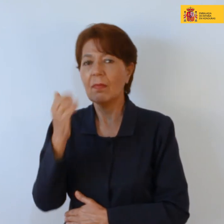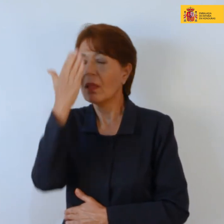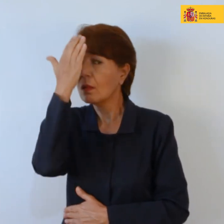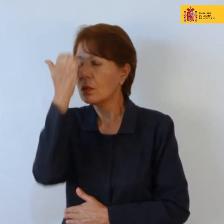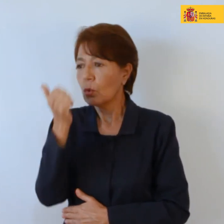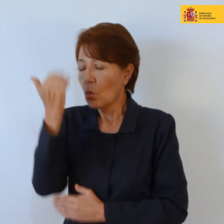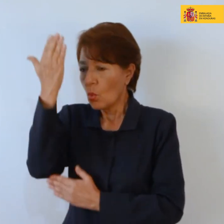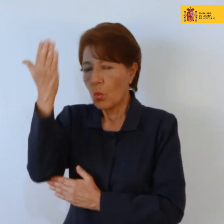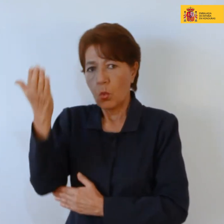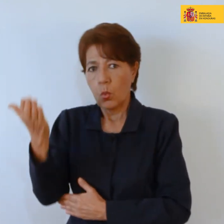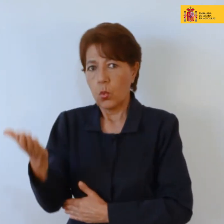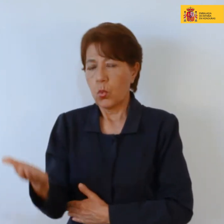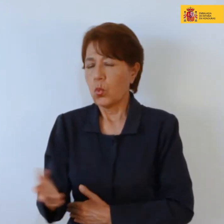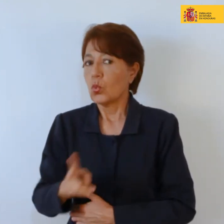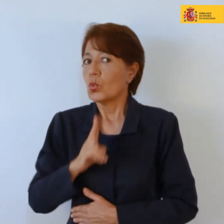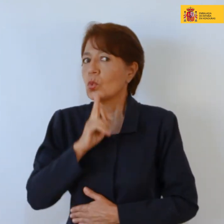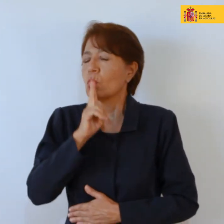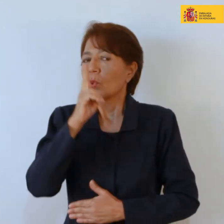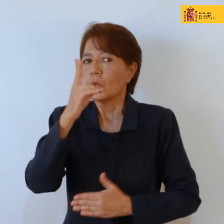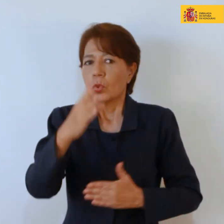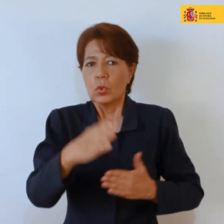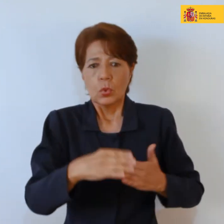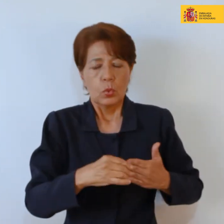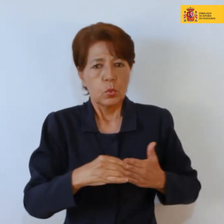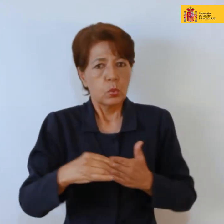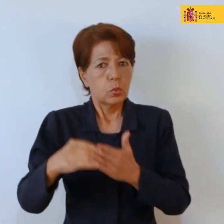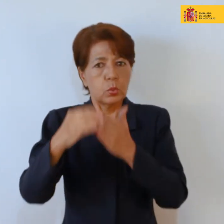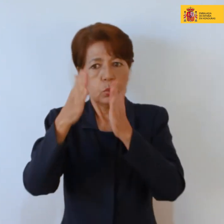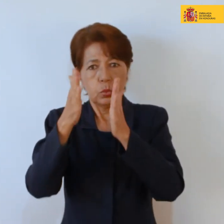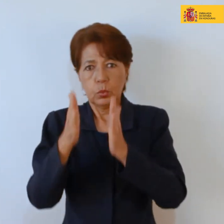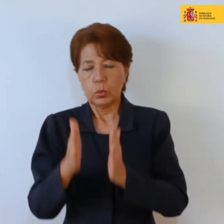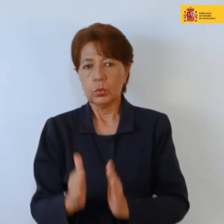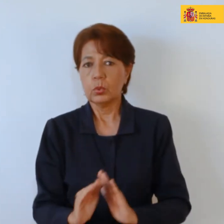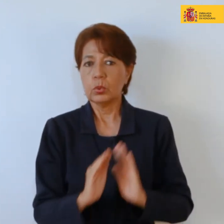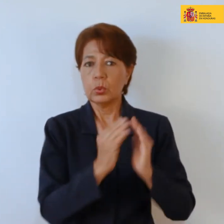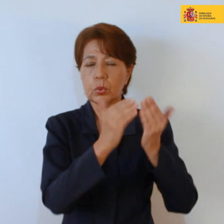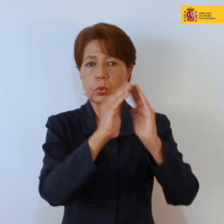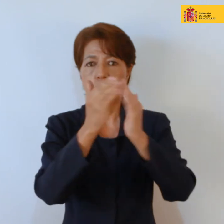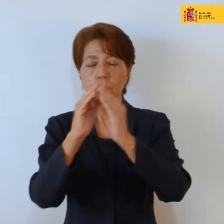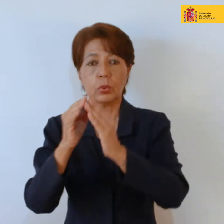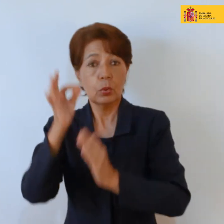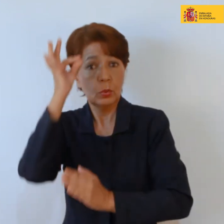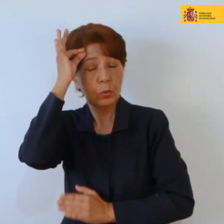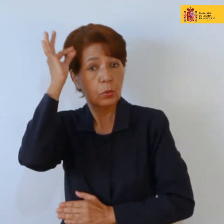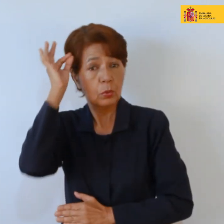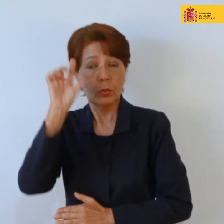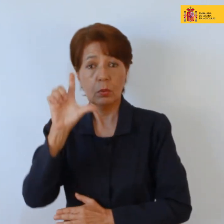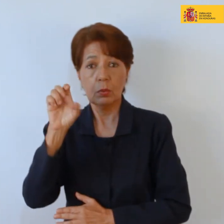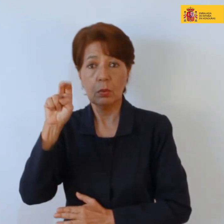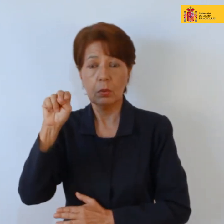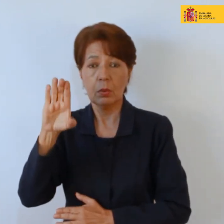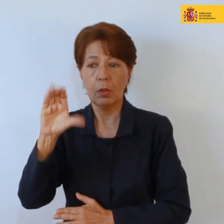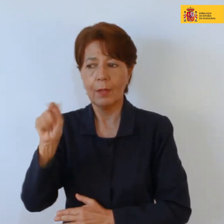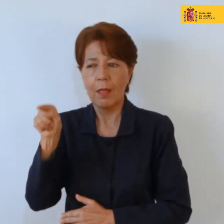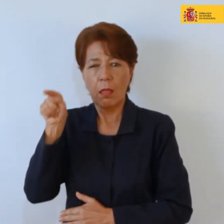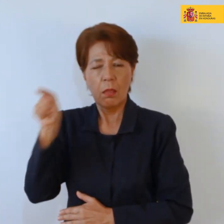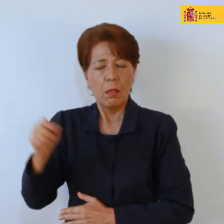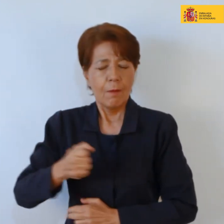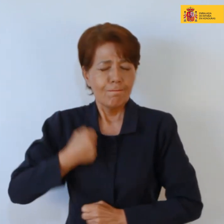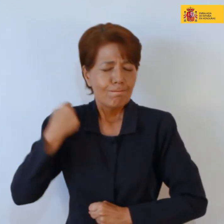ser un líder de la comunidad indígena lenca, ¿no? Y por ser una gran activista hondureña y por